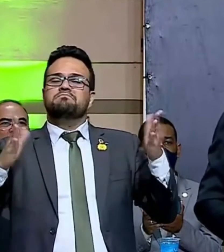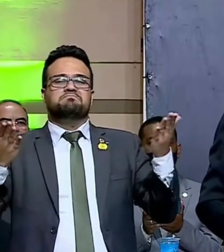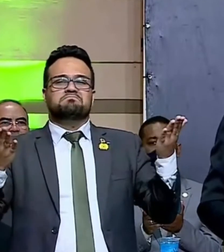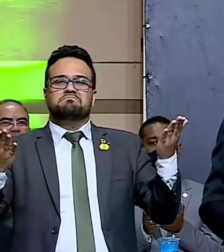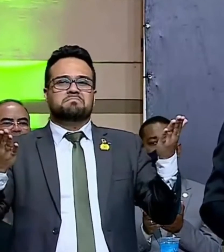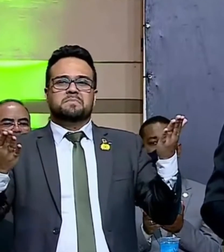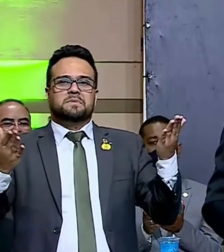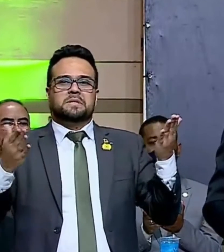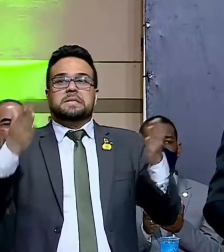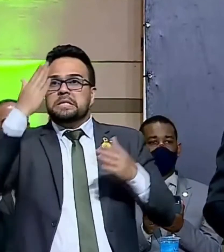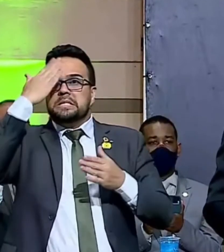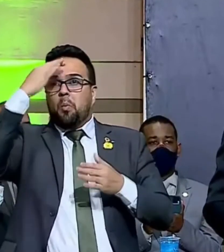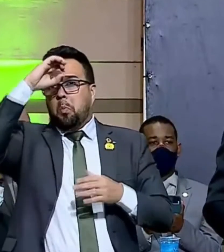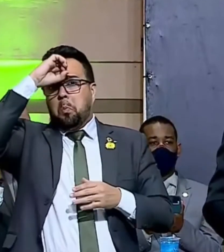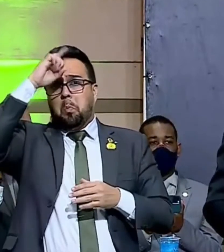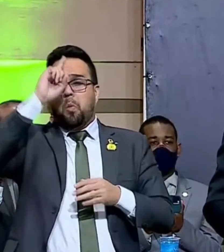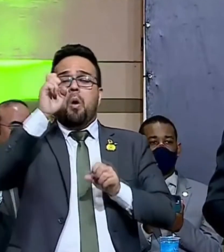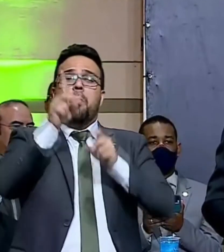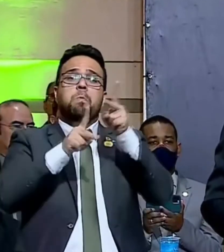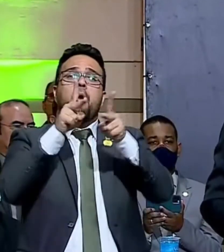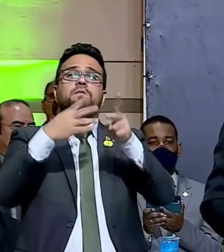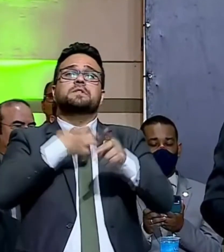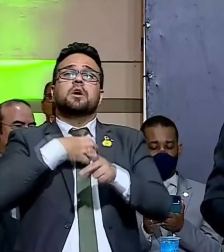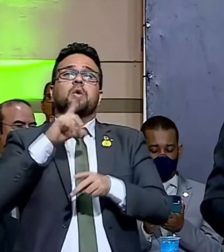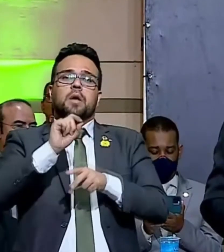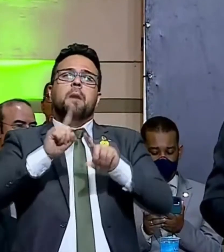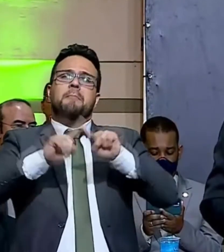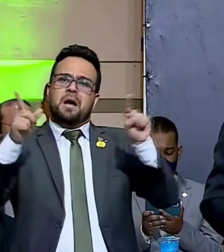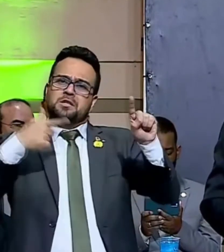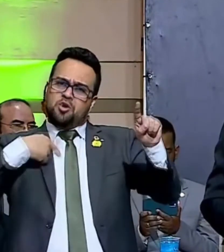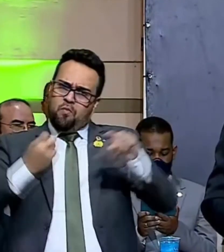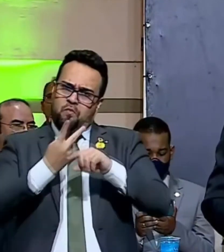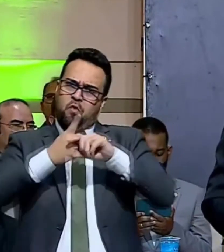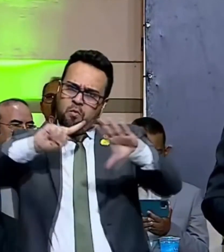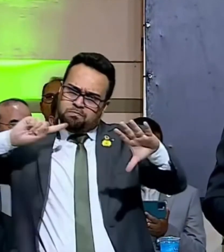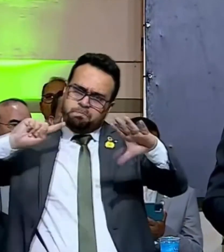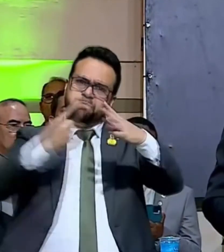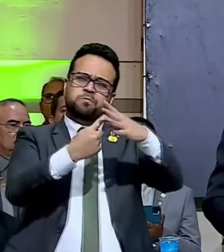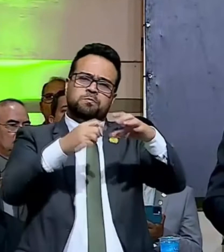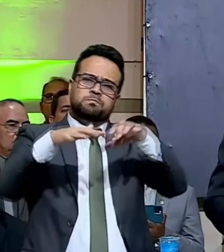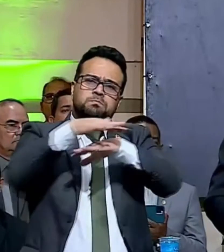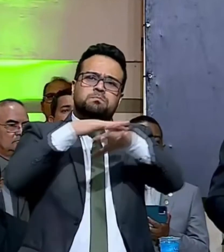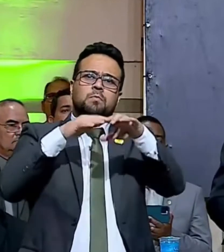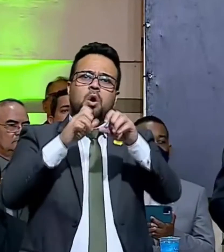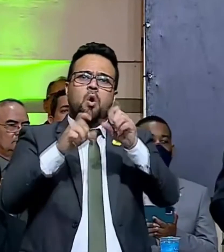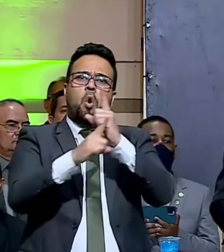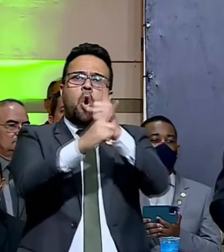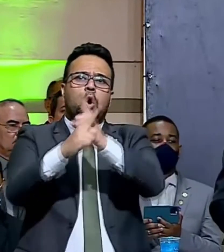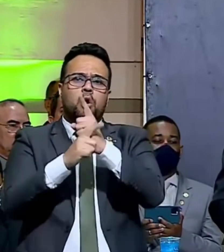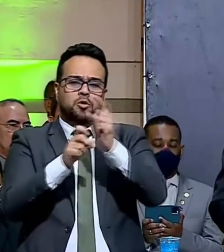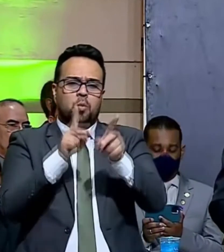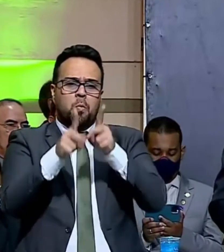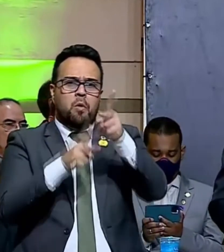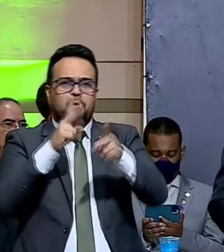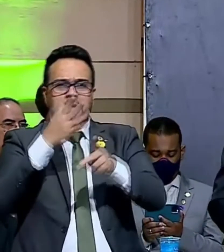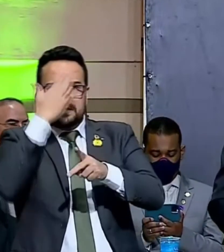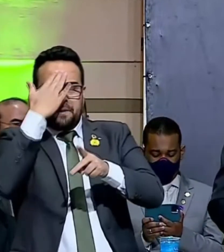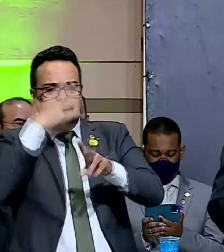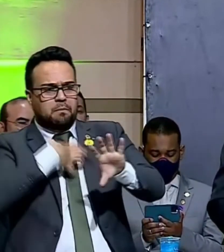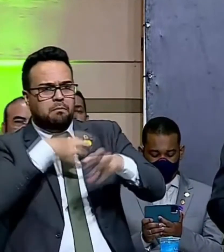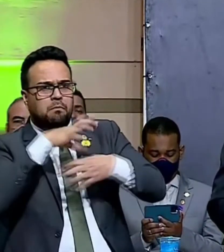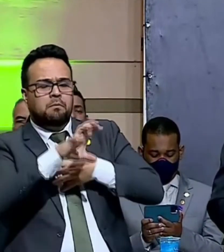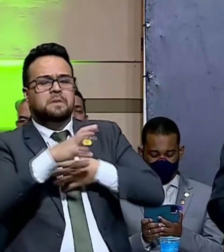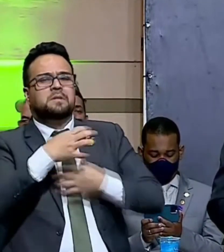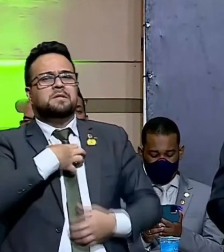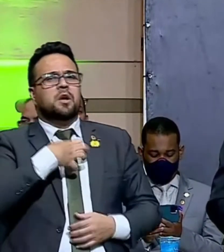sentindo. E somente quem está ao lado do povo pode saber dos seus sentimentos.